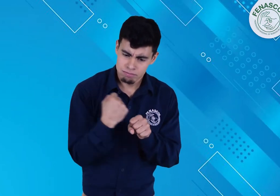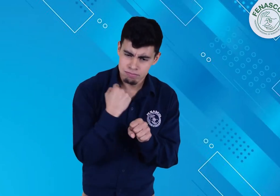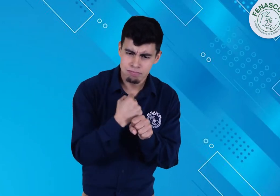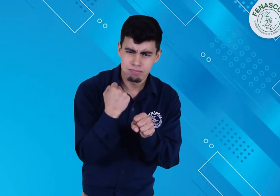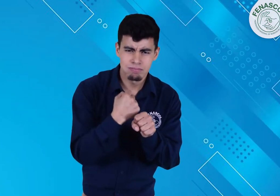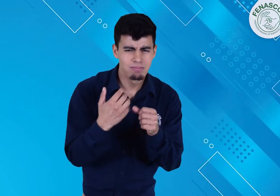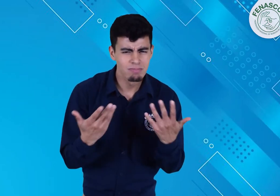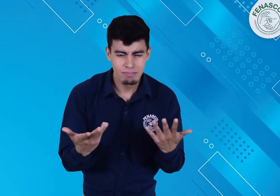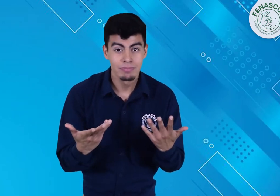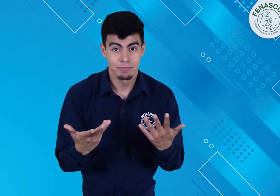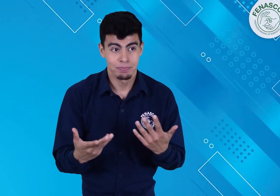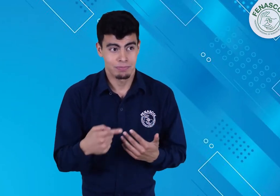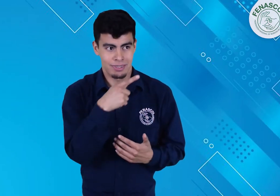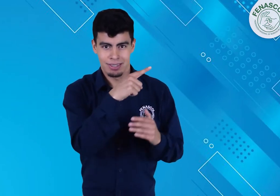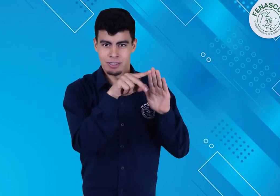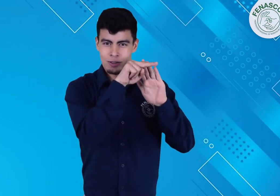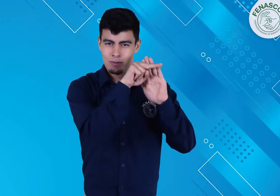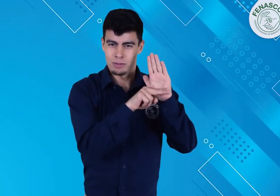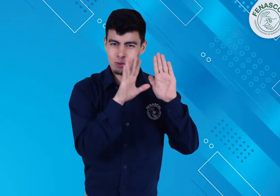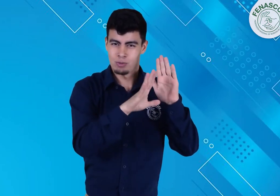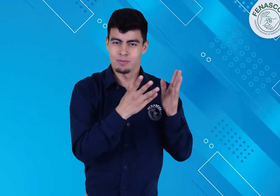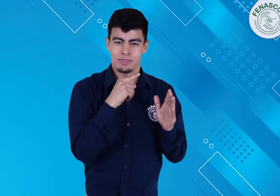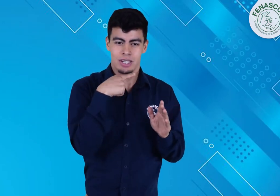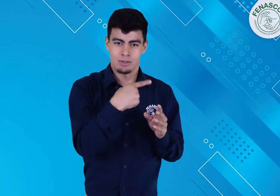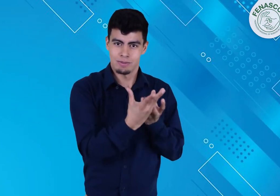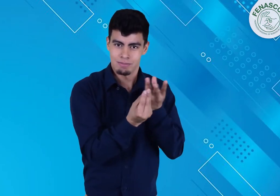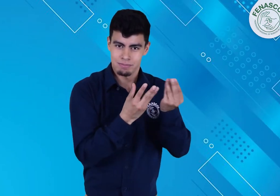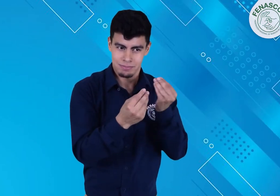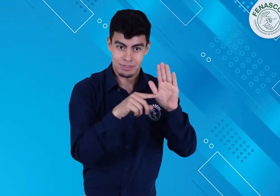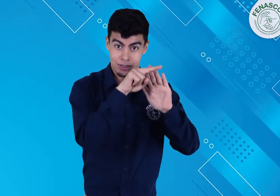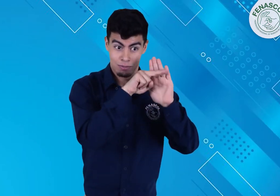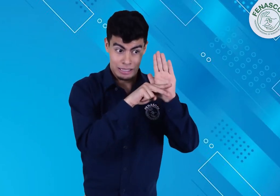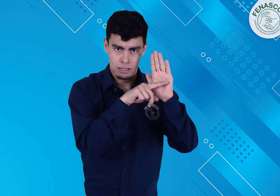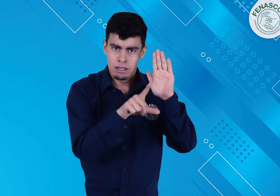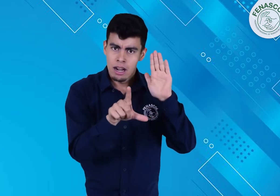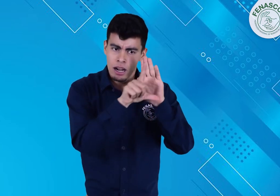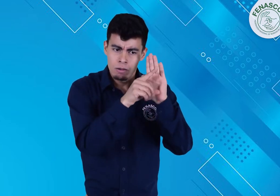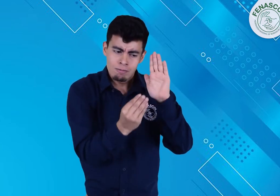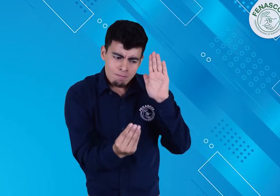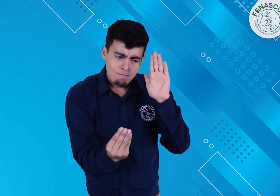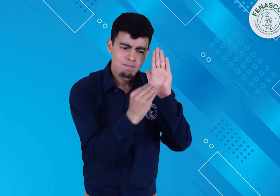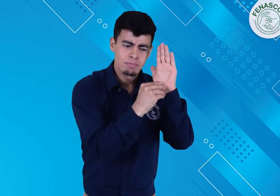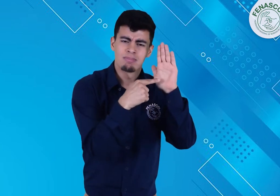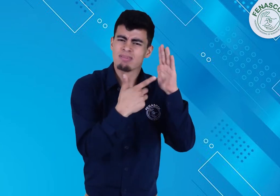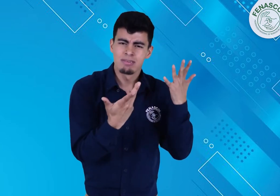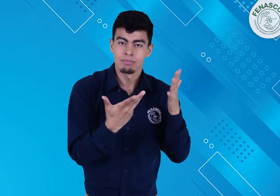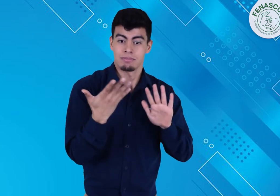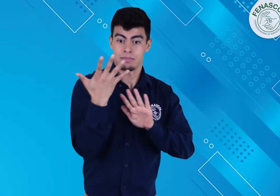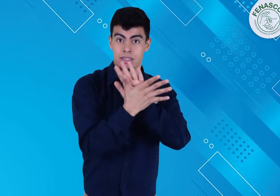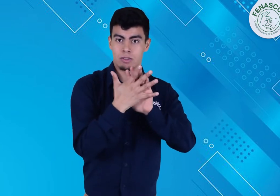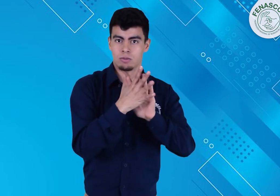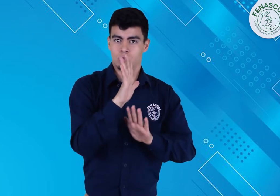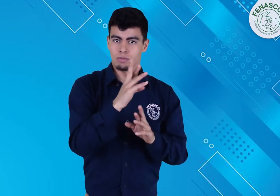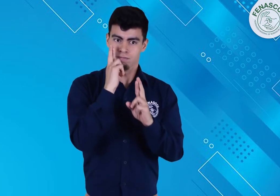Seguimos trabajando para que la lengua de señas colombiana sea reconocida en esta Ley de las Lenguas Nativas y